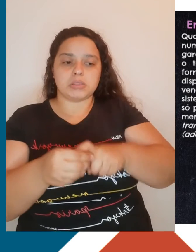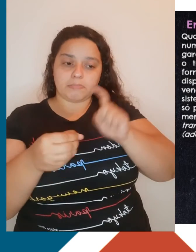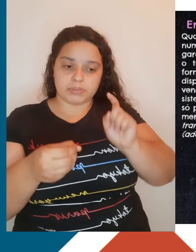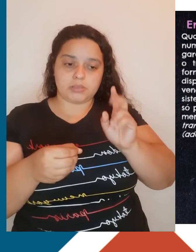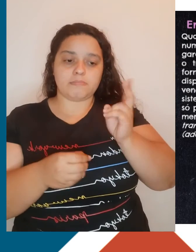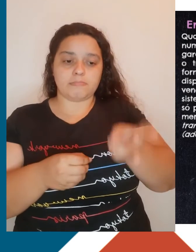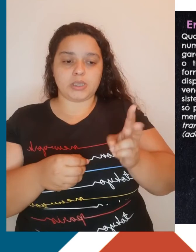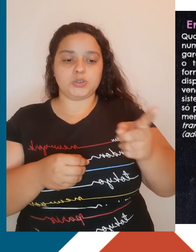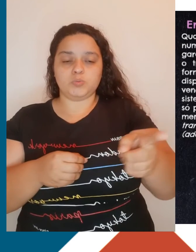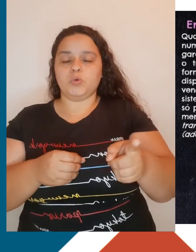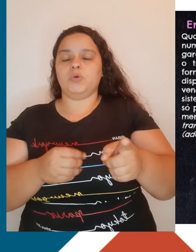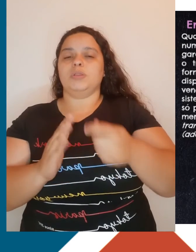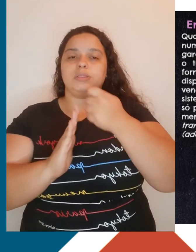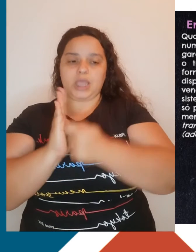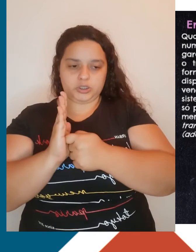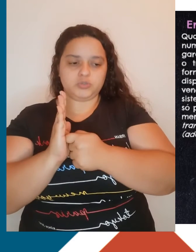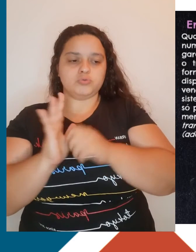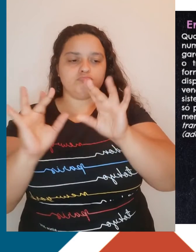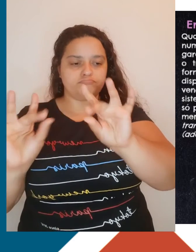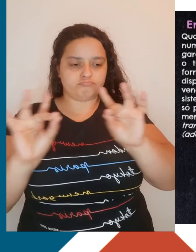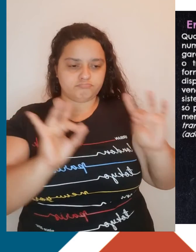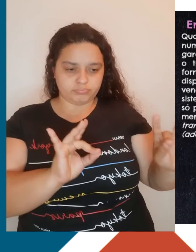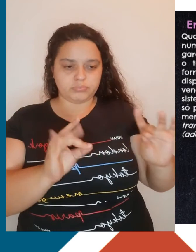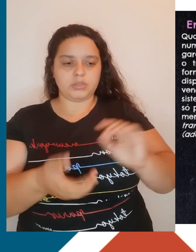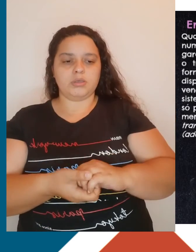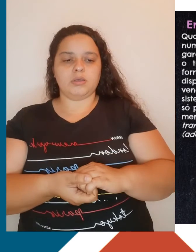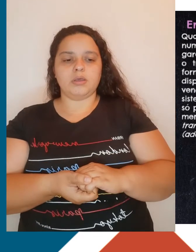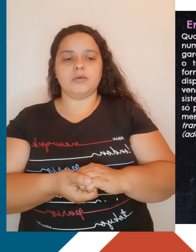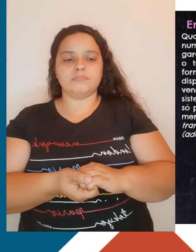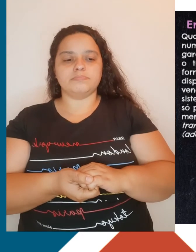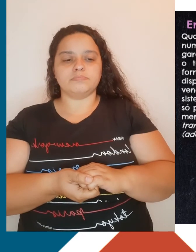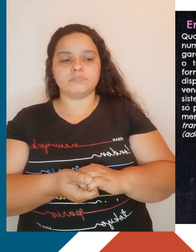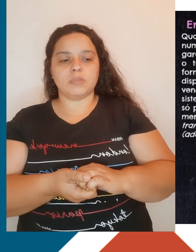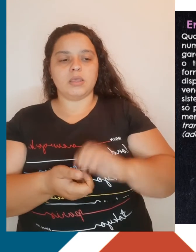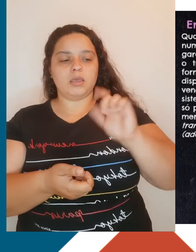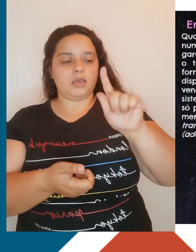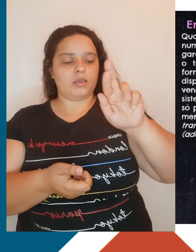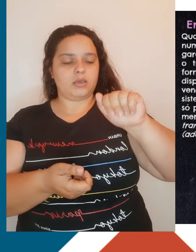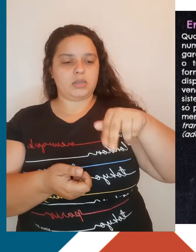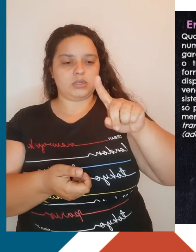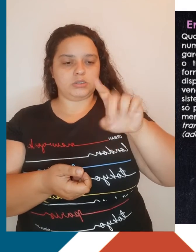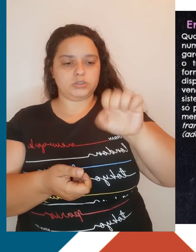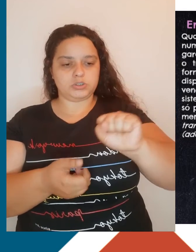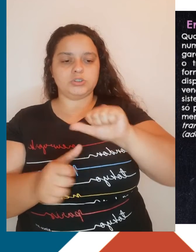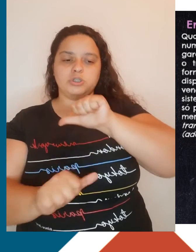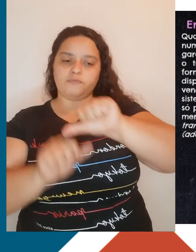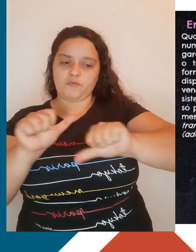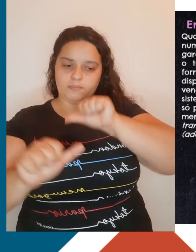retirado do livro A Grande Transformação, As Origens de Nossa Época, publicado no Rio de Janeiro pela